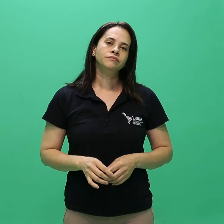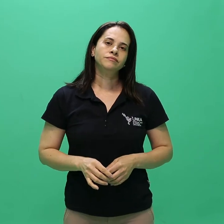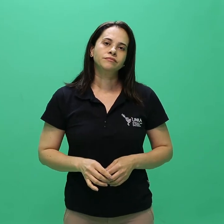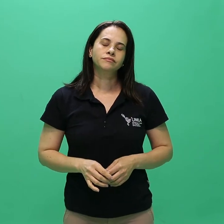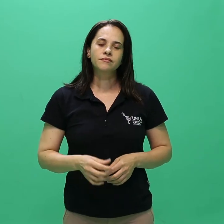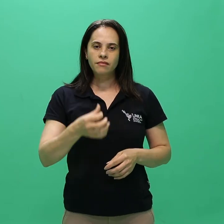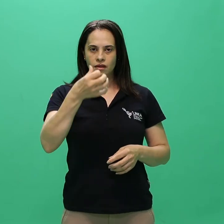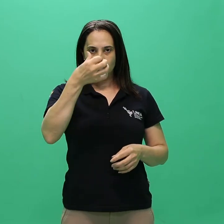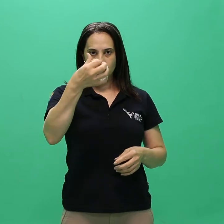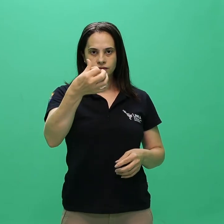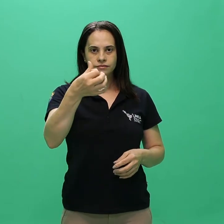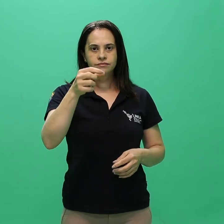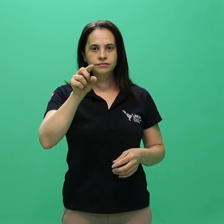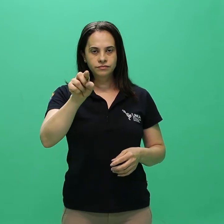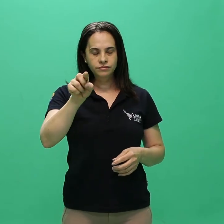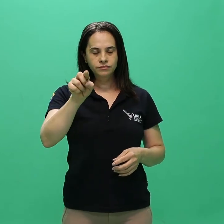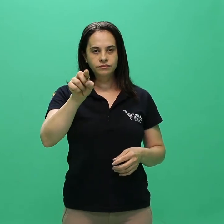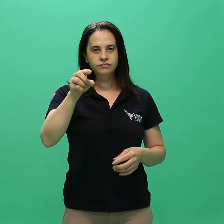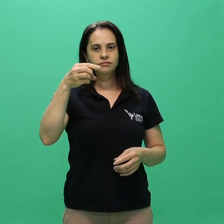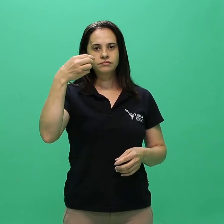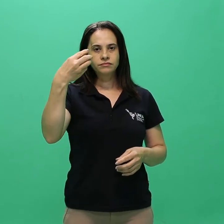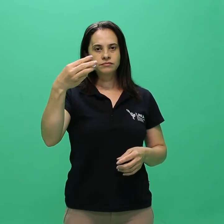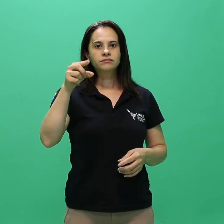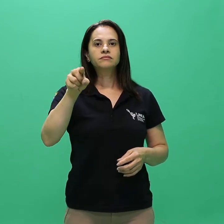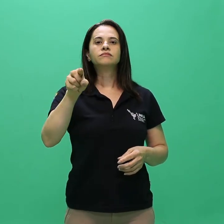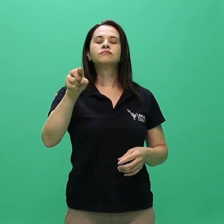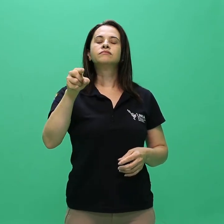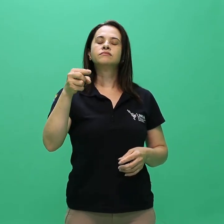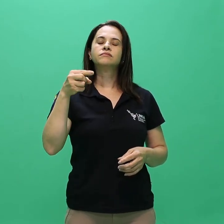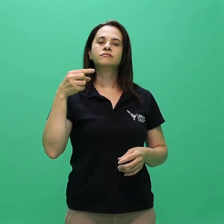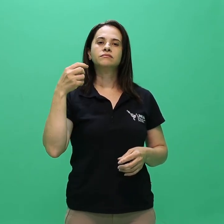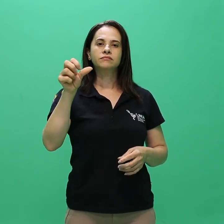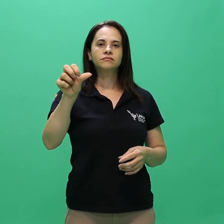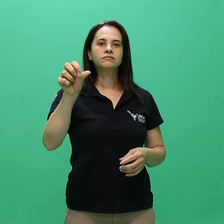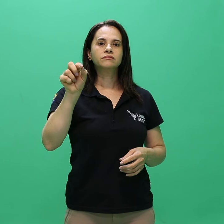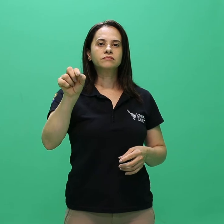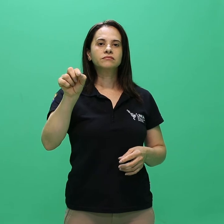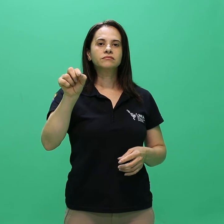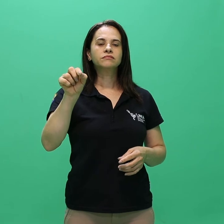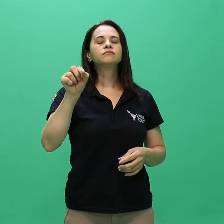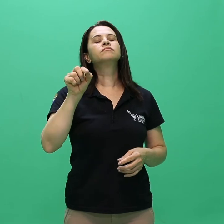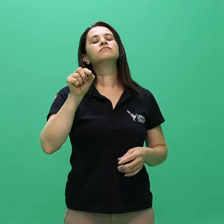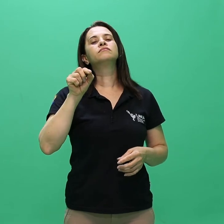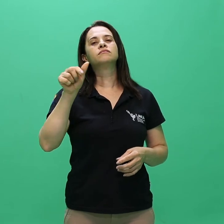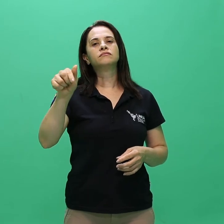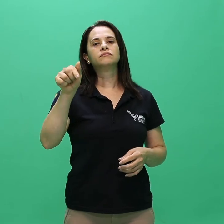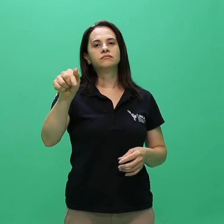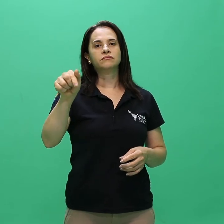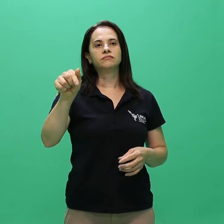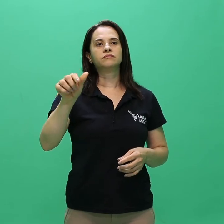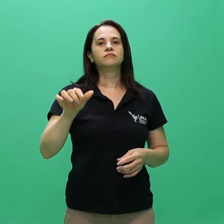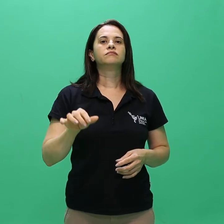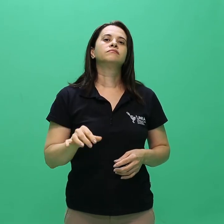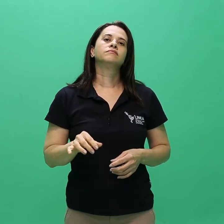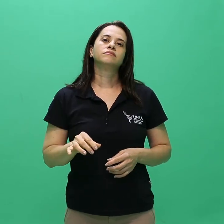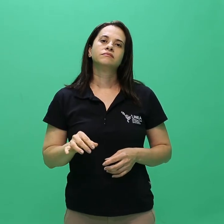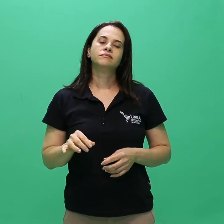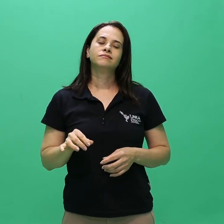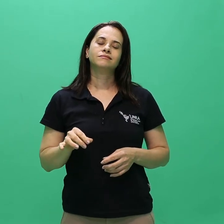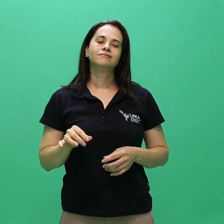6.3.9.7. As informações não constantes